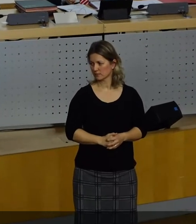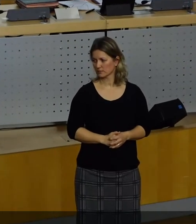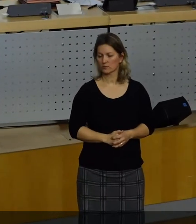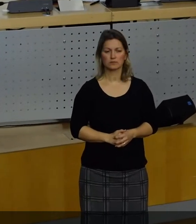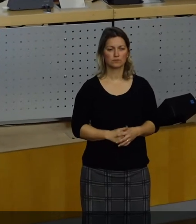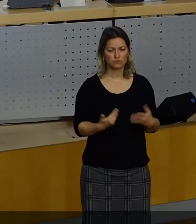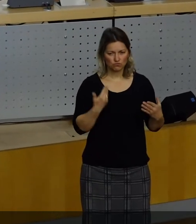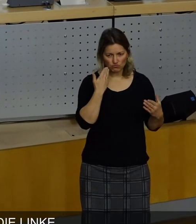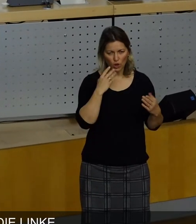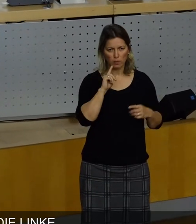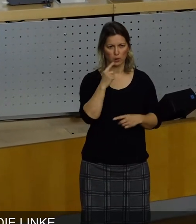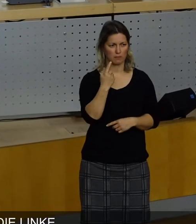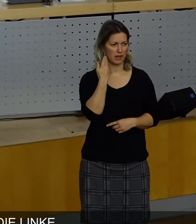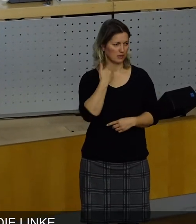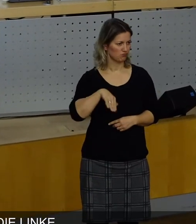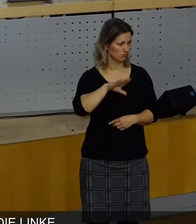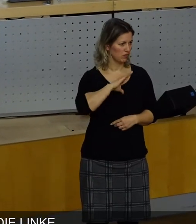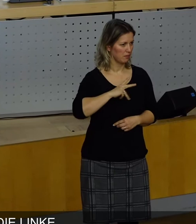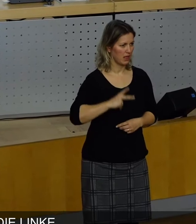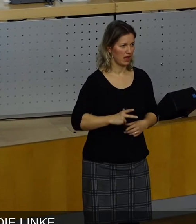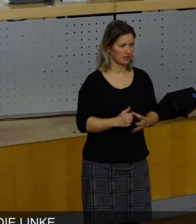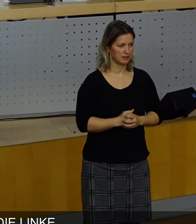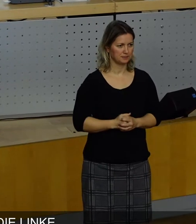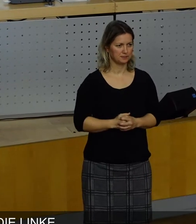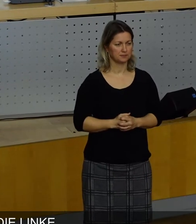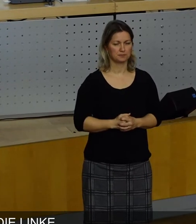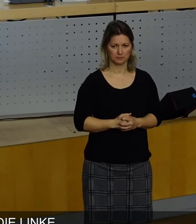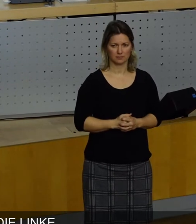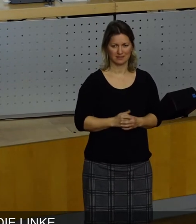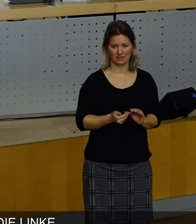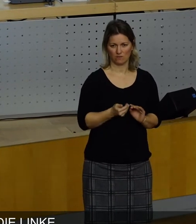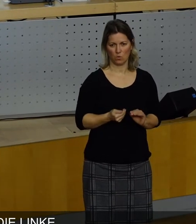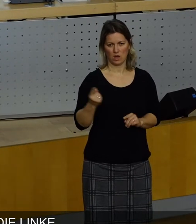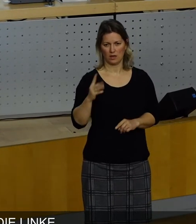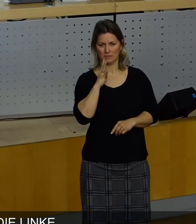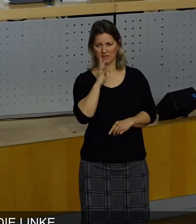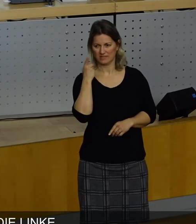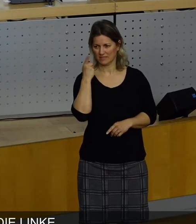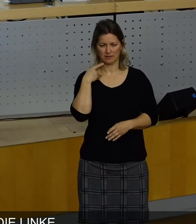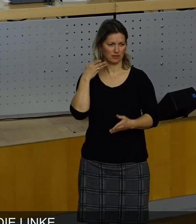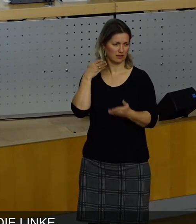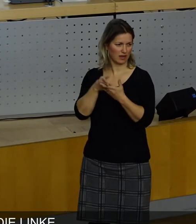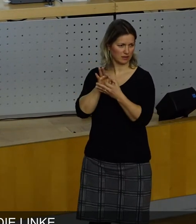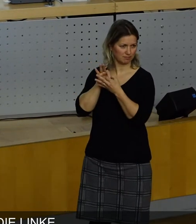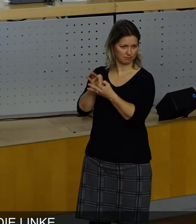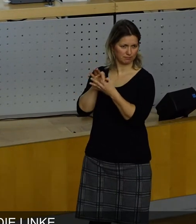Herr Oberbürgermeister, meine Damen und Herren, ich möchte direkt auf meinen Vorredner eingehen und will Ihnen sagen,